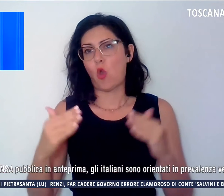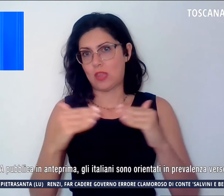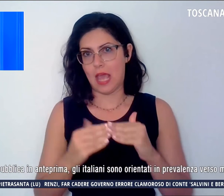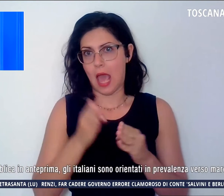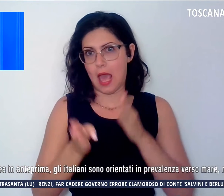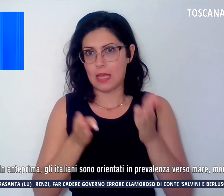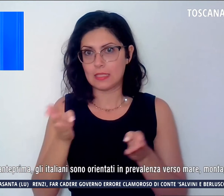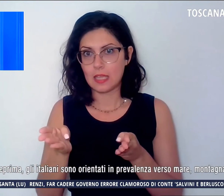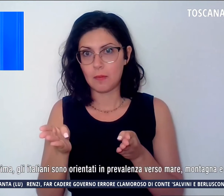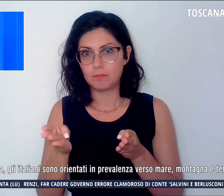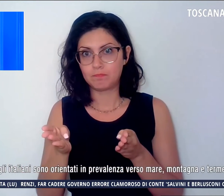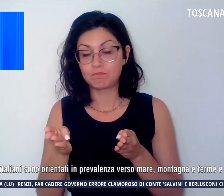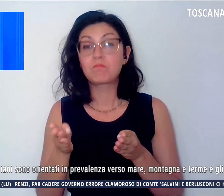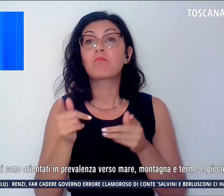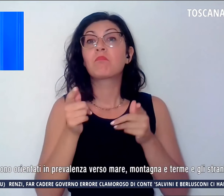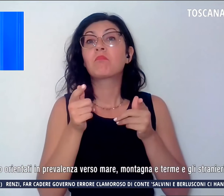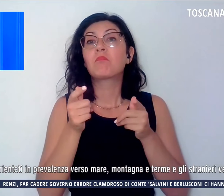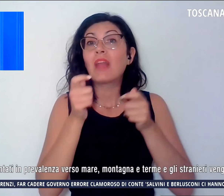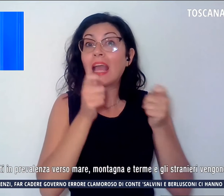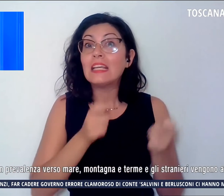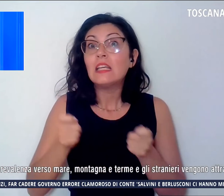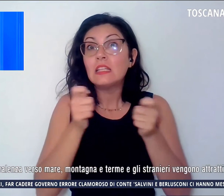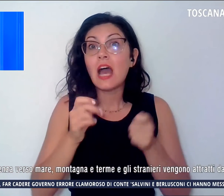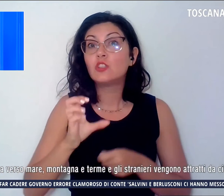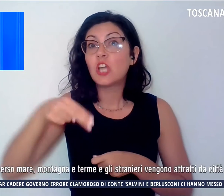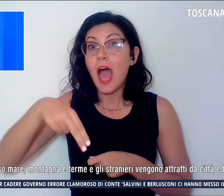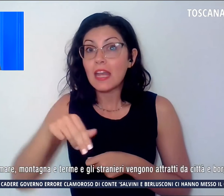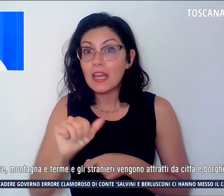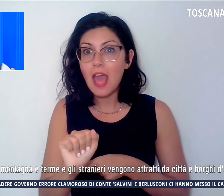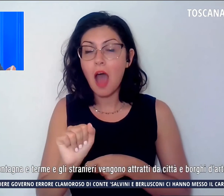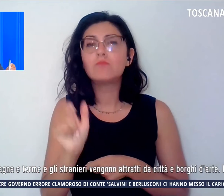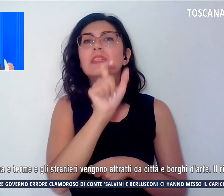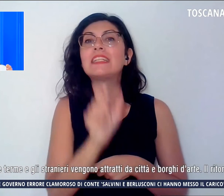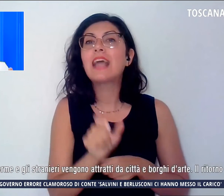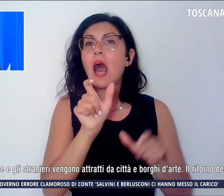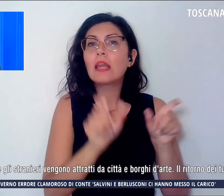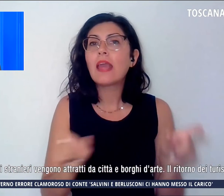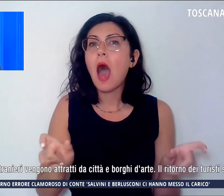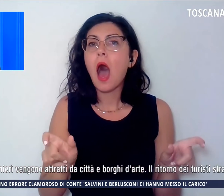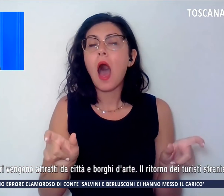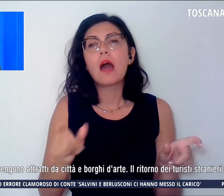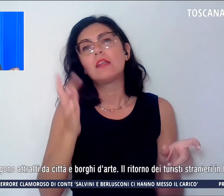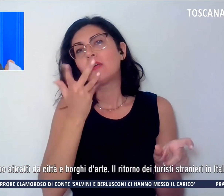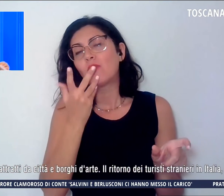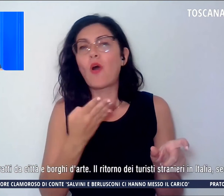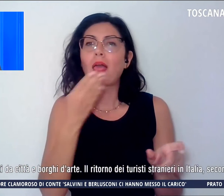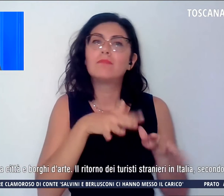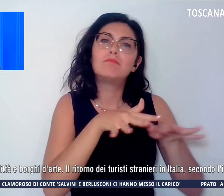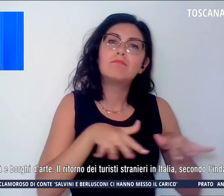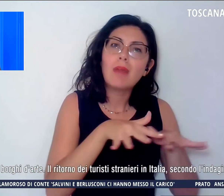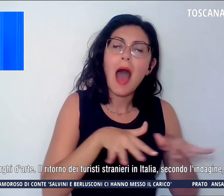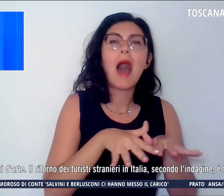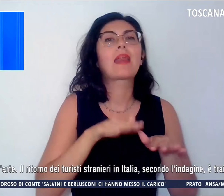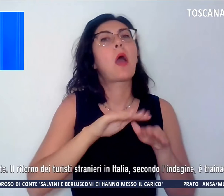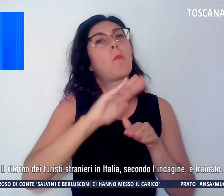Secondo l'indagine di CNA gli italiani sono orientati in prevalenza verso il mare, la montagna e le